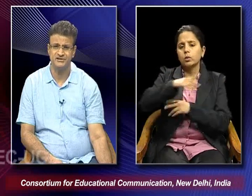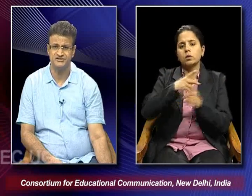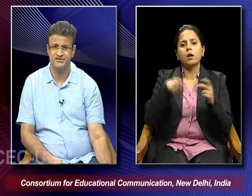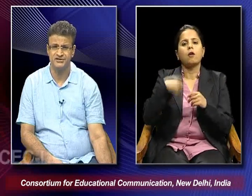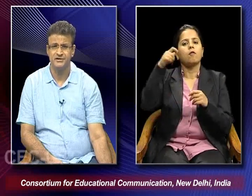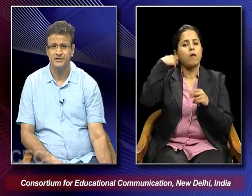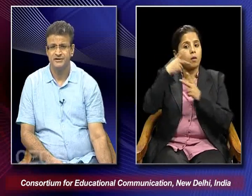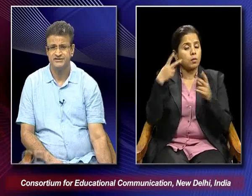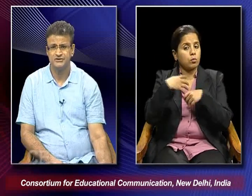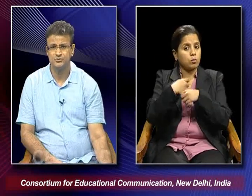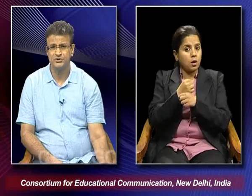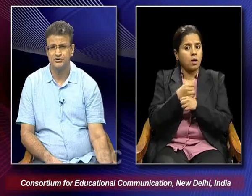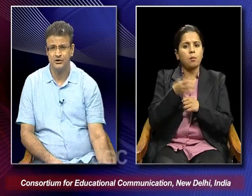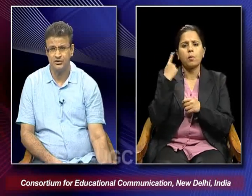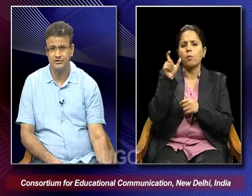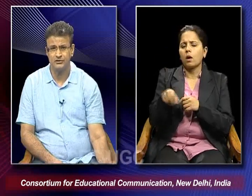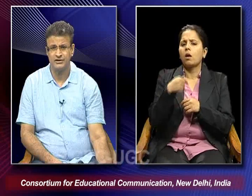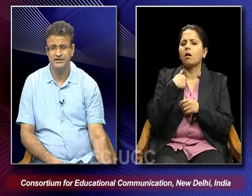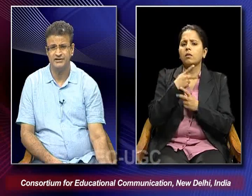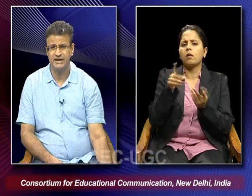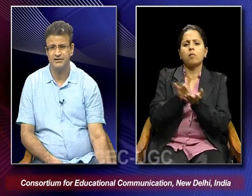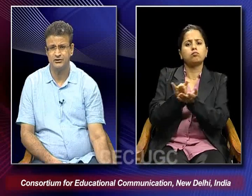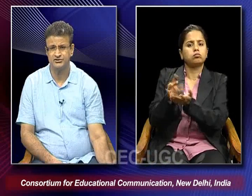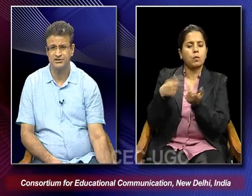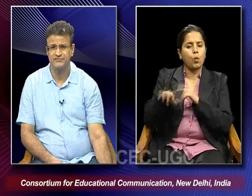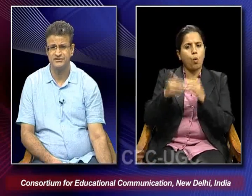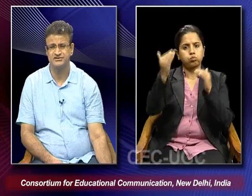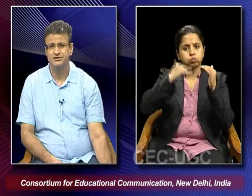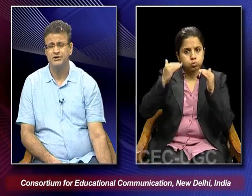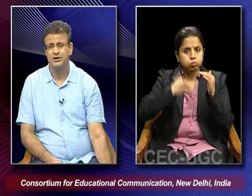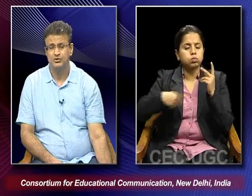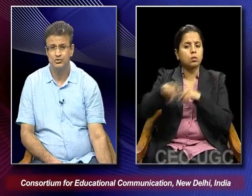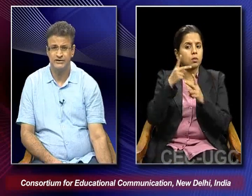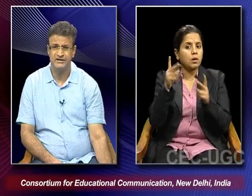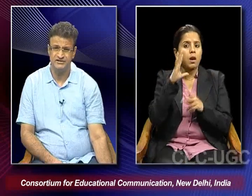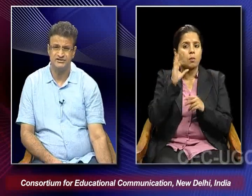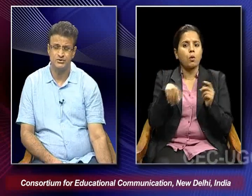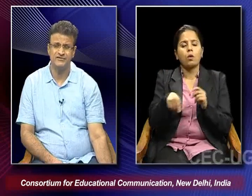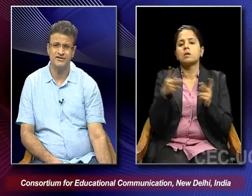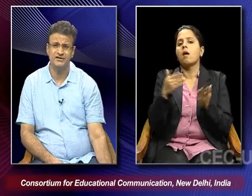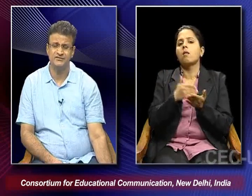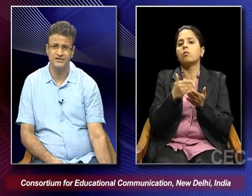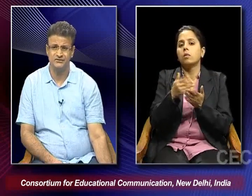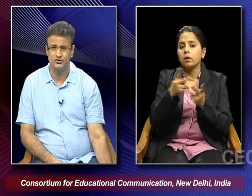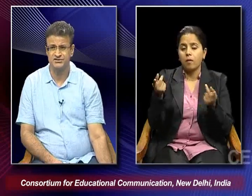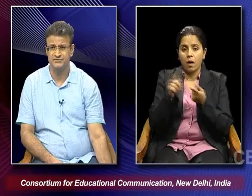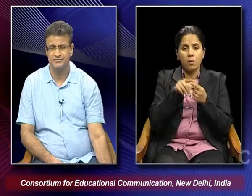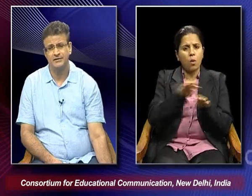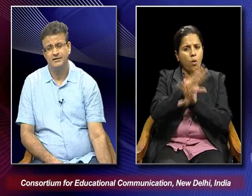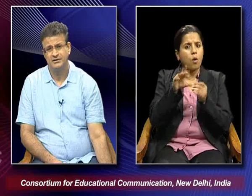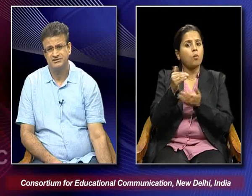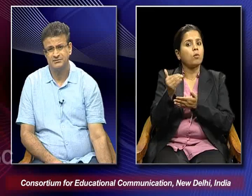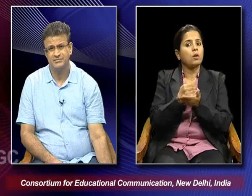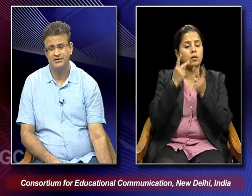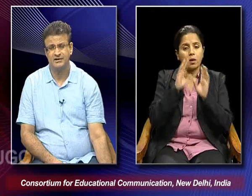filmmakers they reject to put it in order or any hierarchy or significance to the event. So every event was given